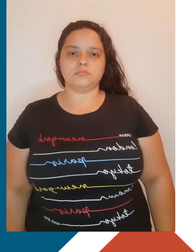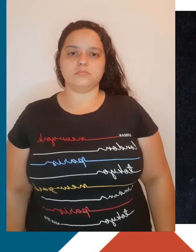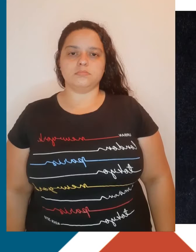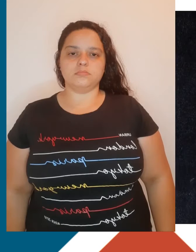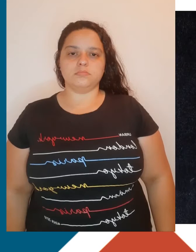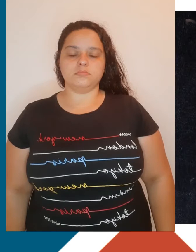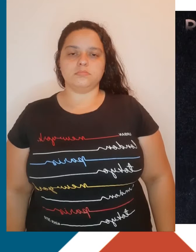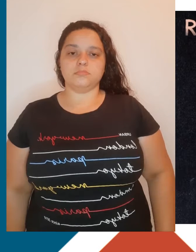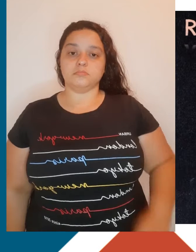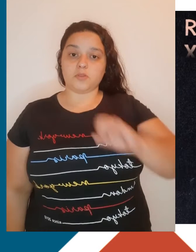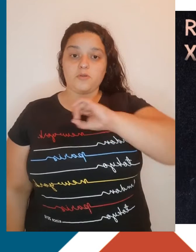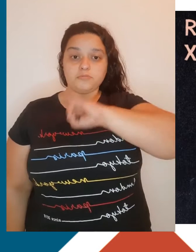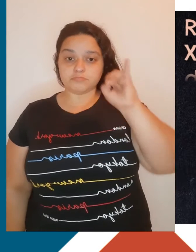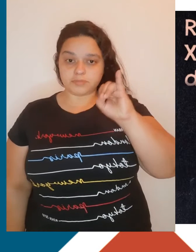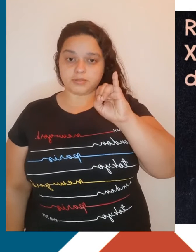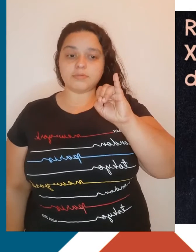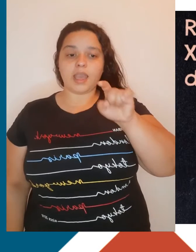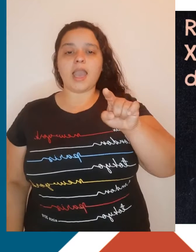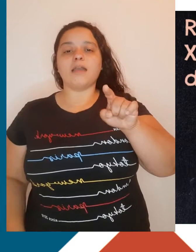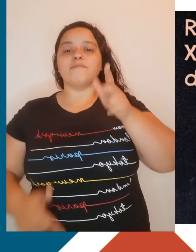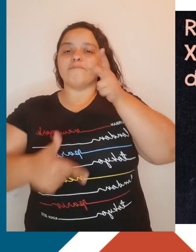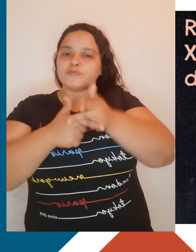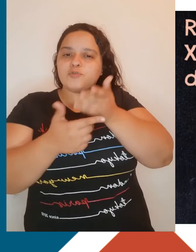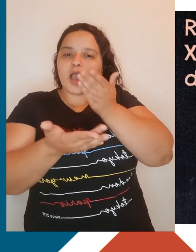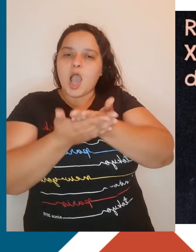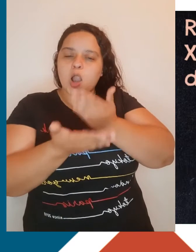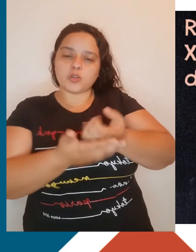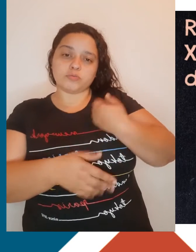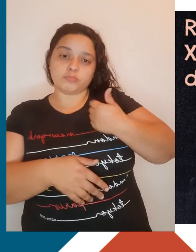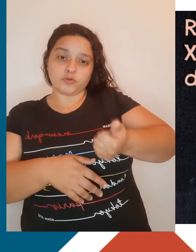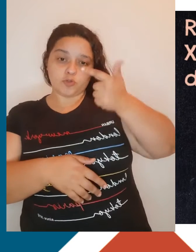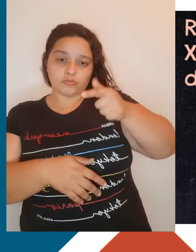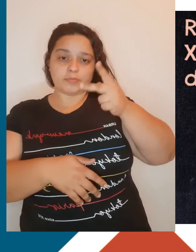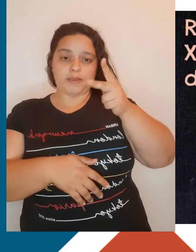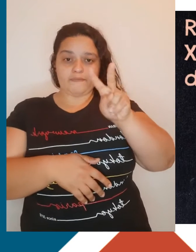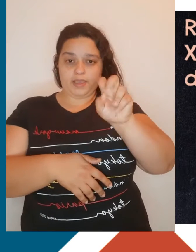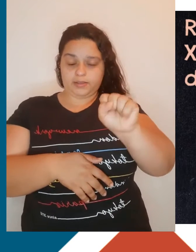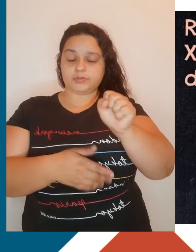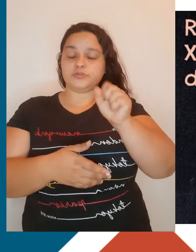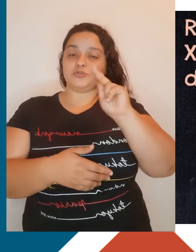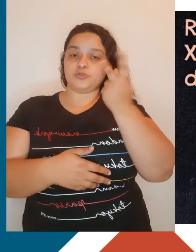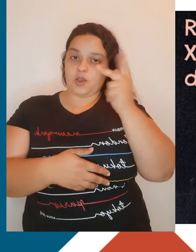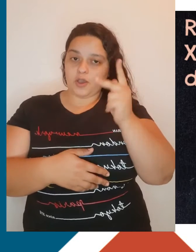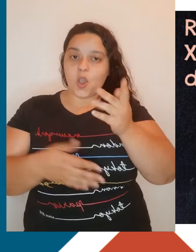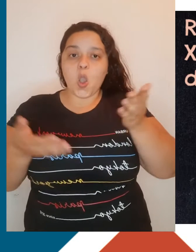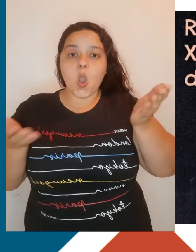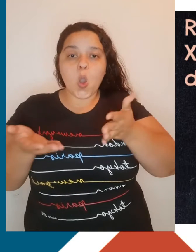Olá, essa é a videoaula número 12 do PPS de História. Hoje nós vamos